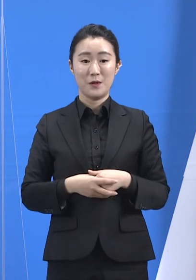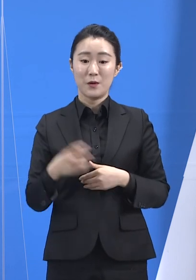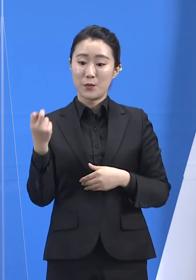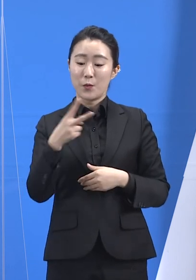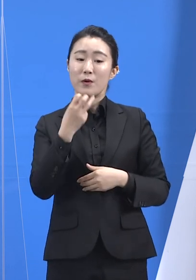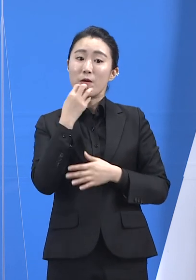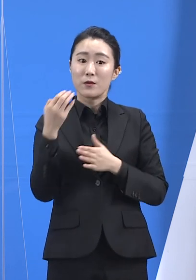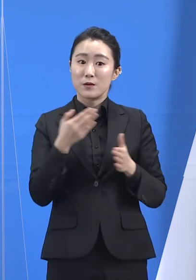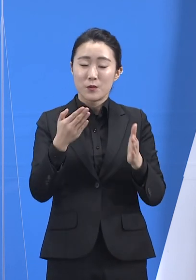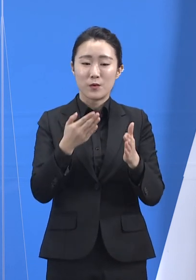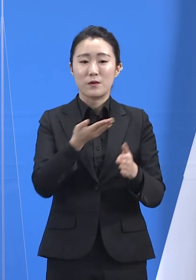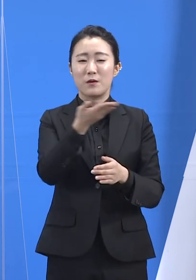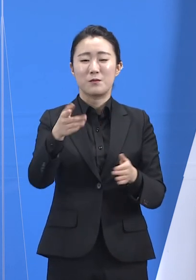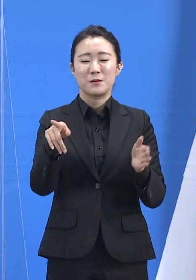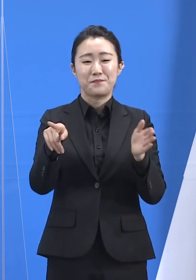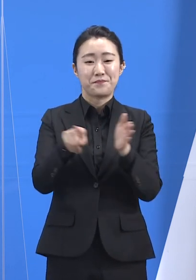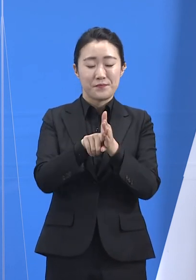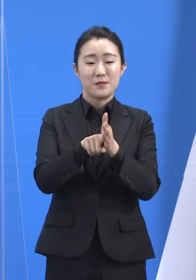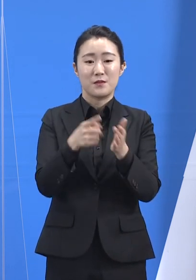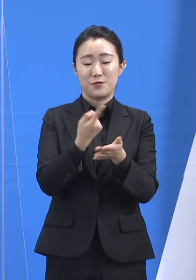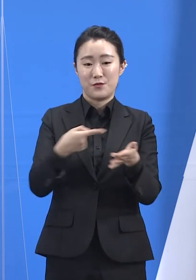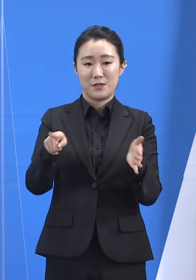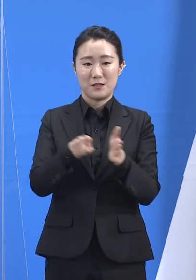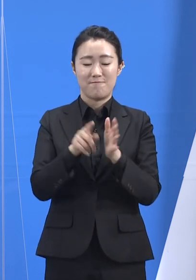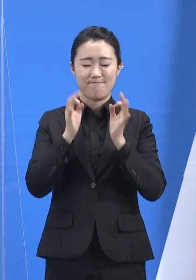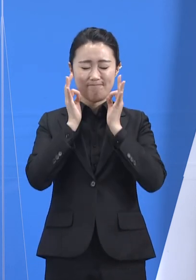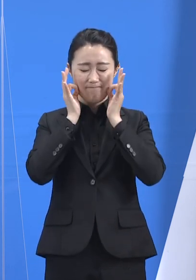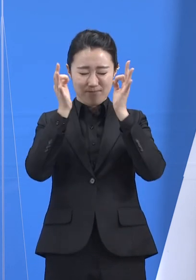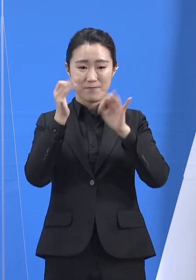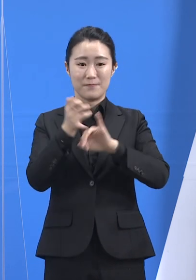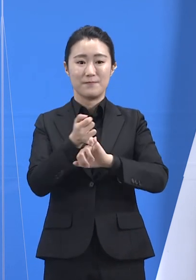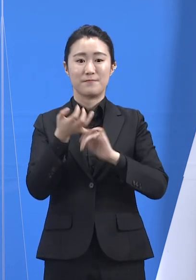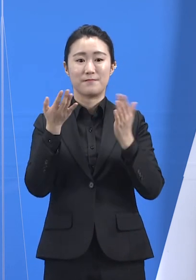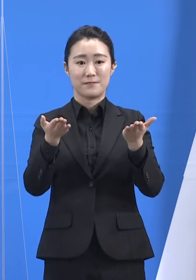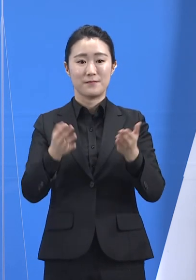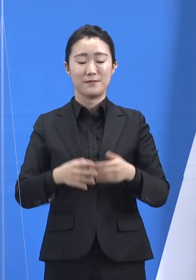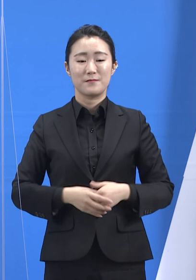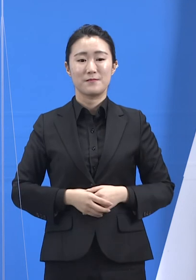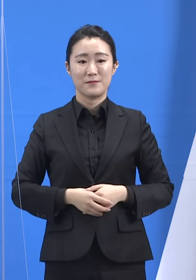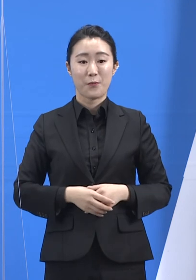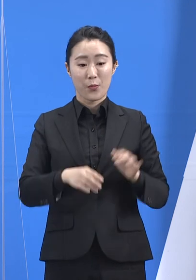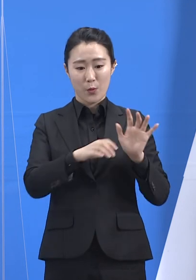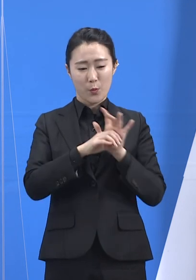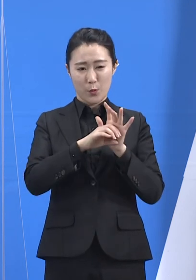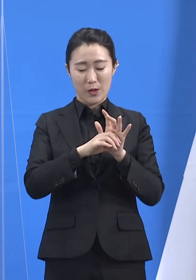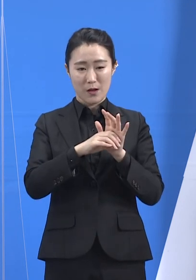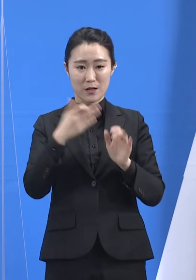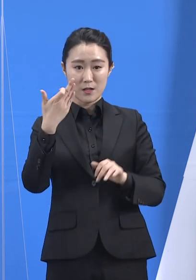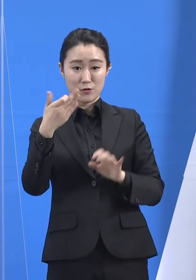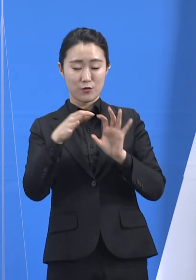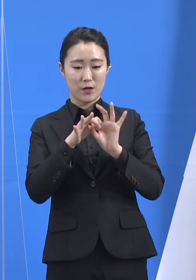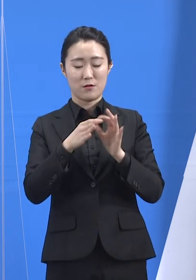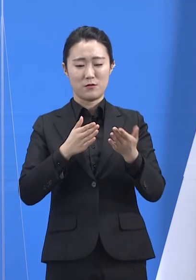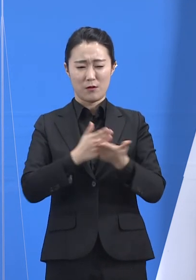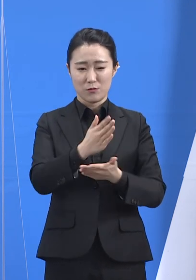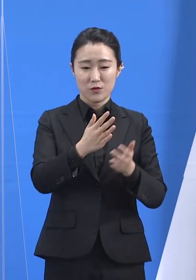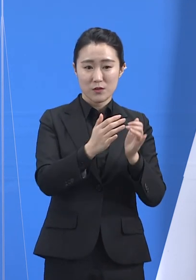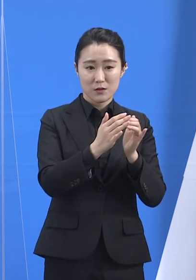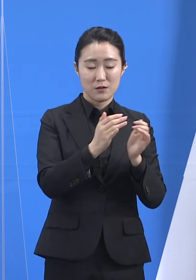코로나19 대응 정책의 전문성이 담기고 현장성이 살아있도록 노력하겠습니다.